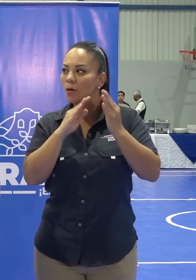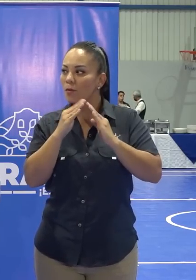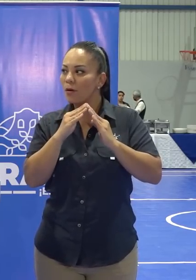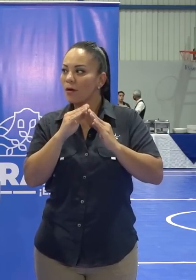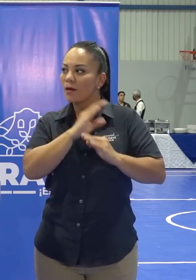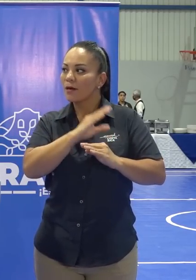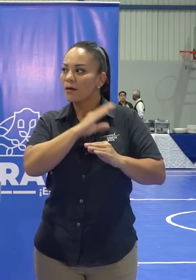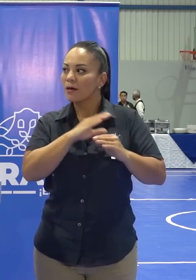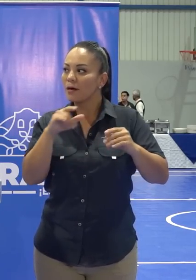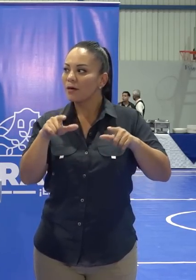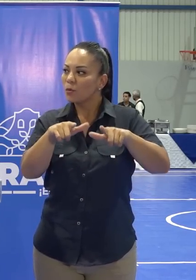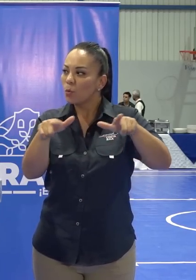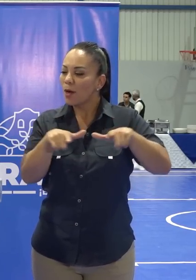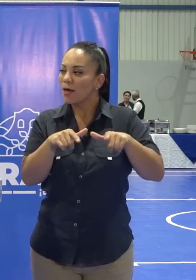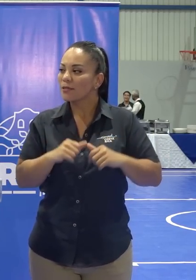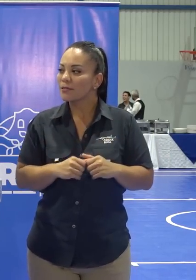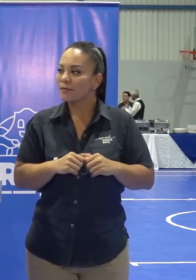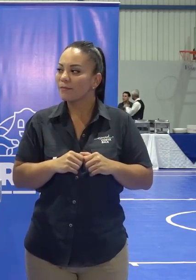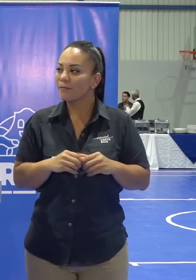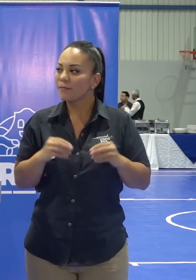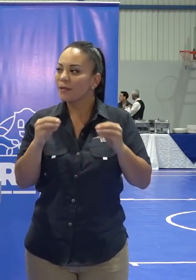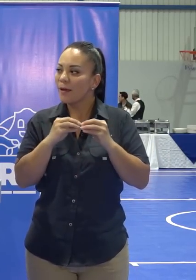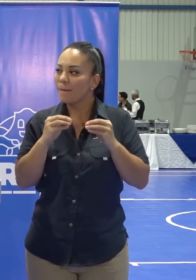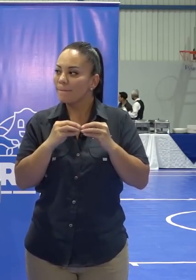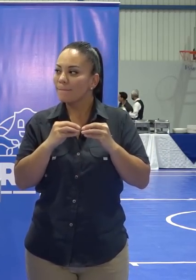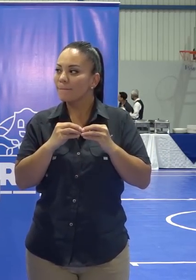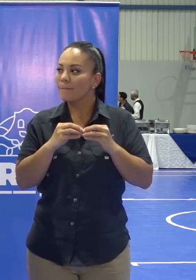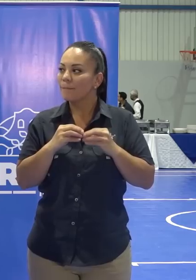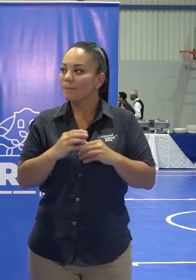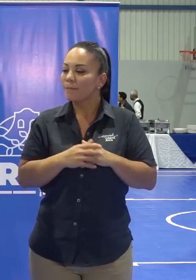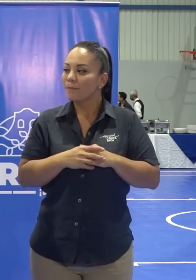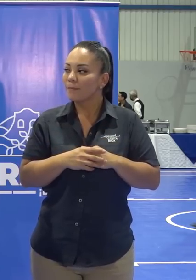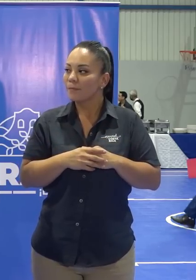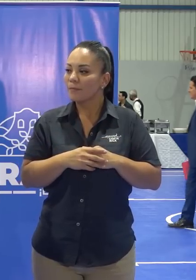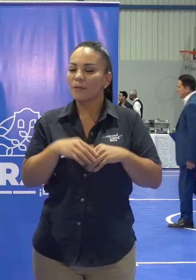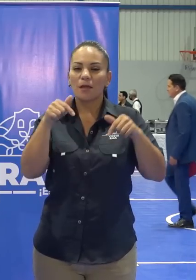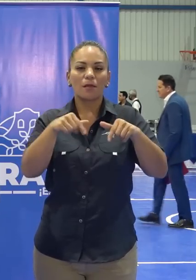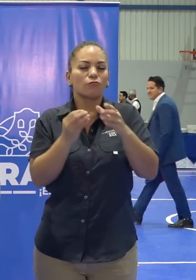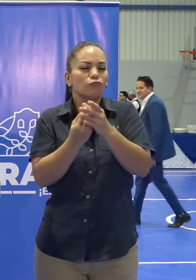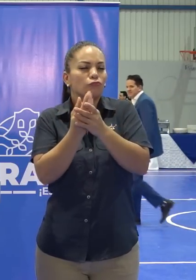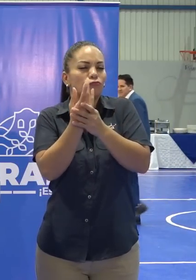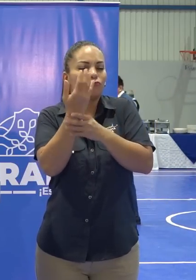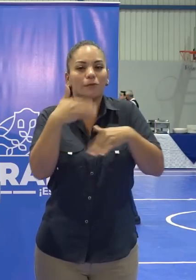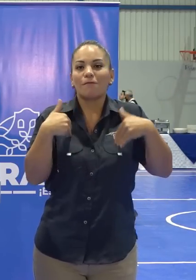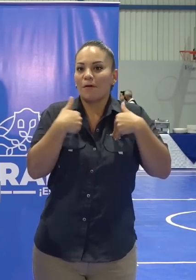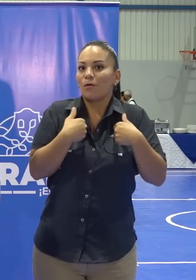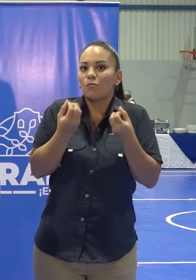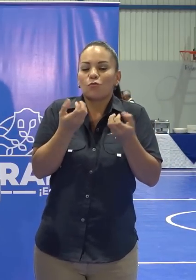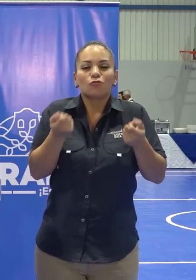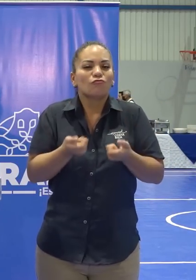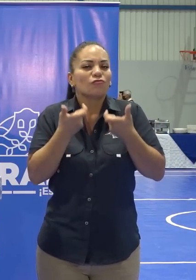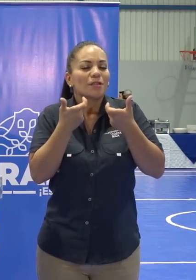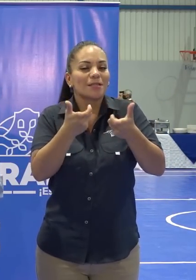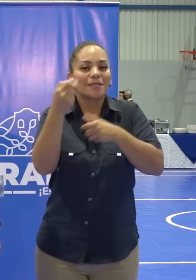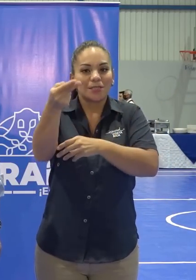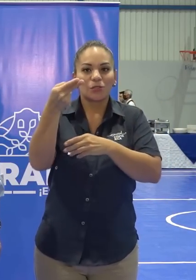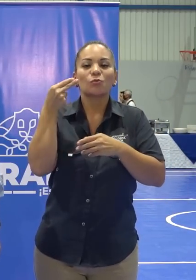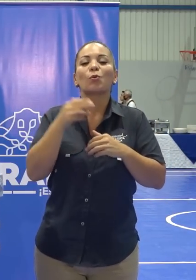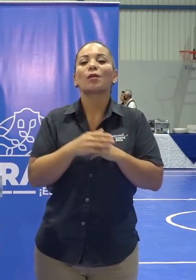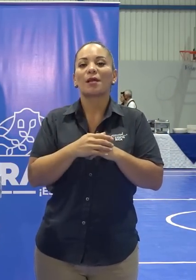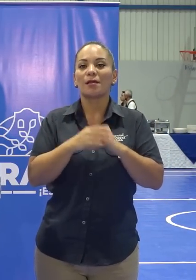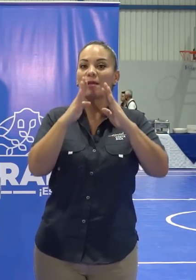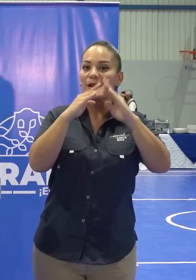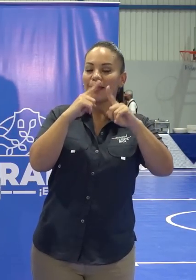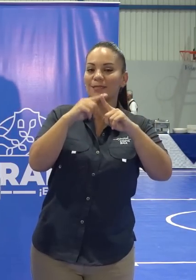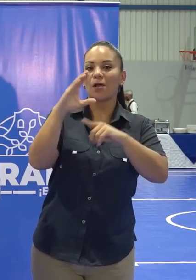ser uno de los lugares que más se visitan, por la riqueza de su flora y fauna. Tenemos mucha riqueza histórica, como lo es la